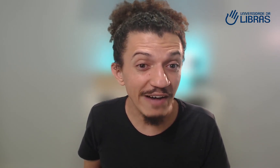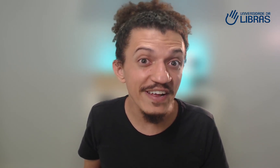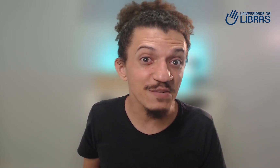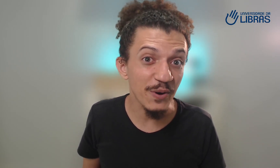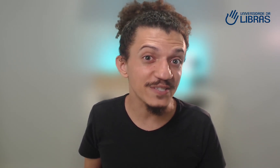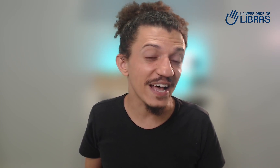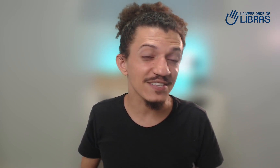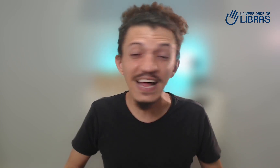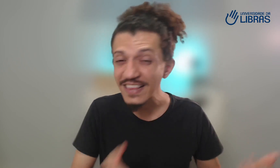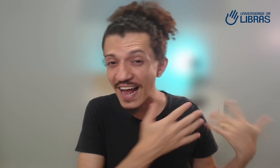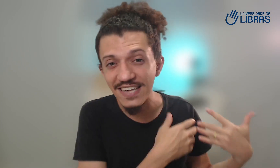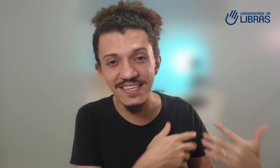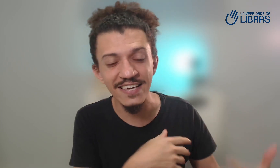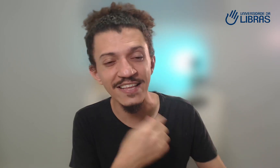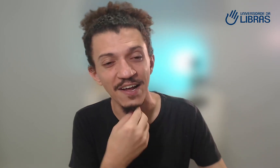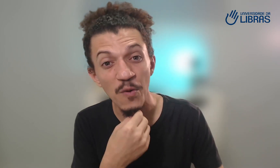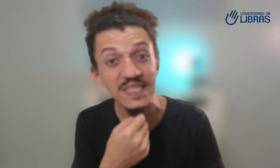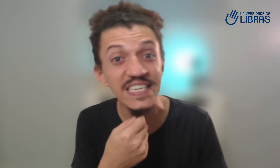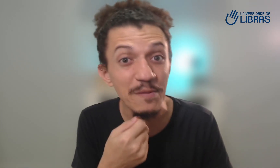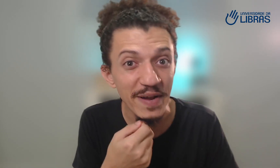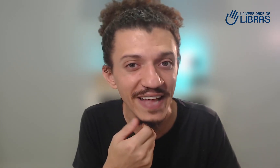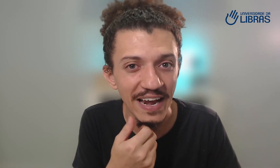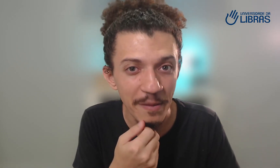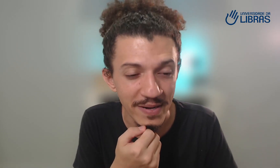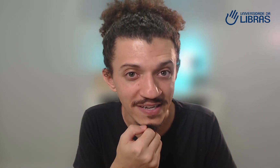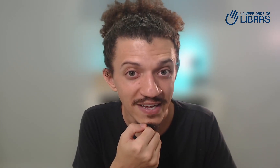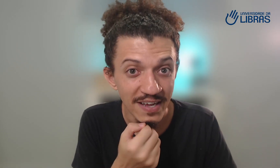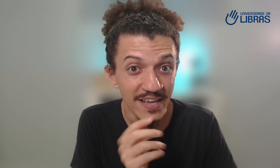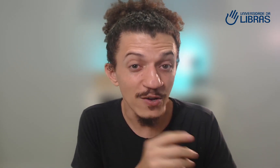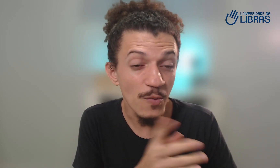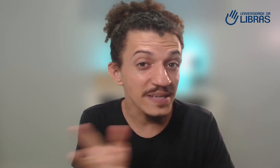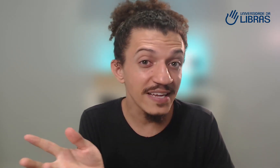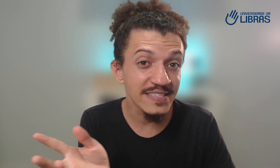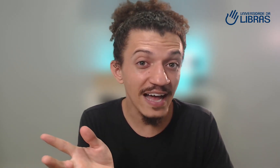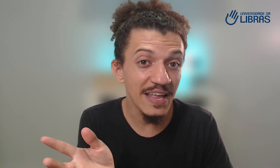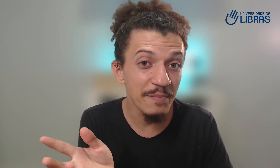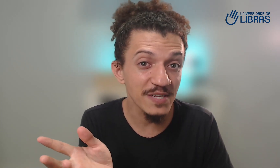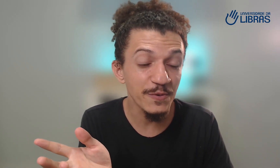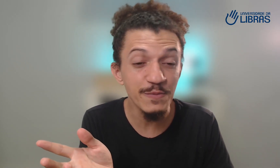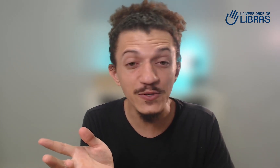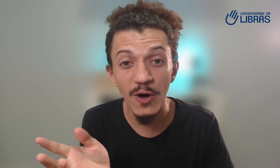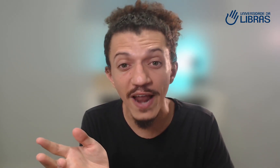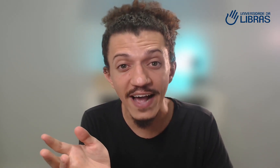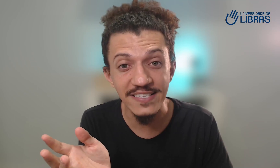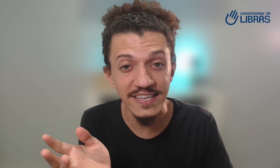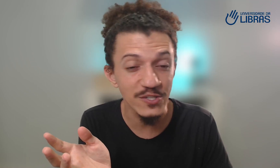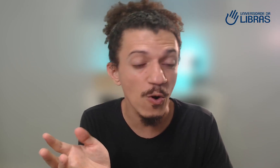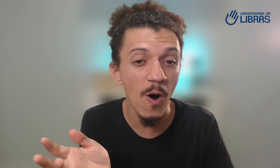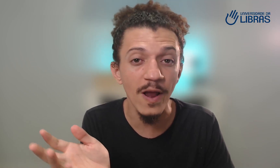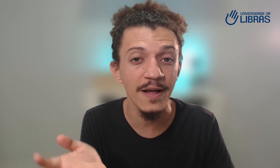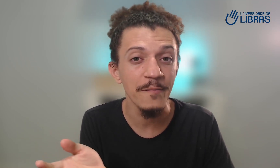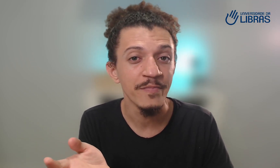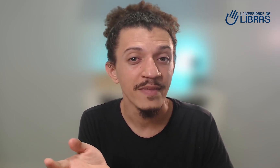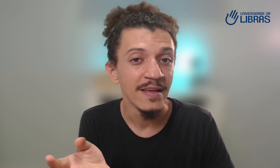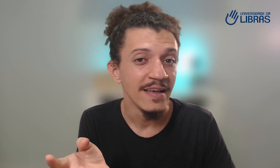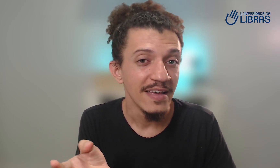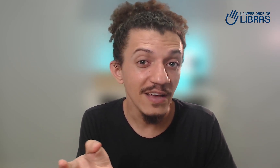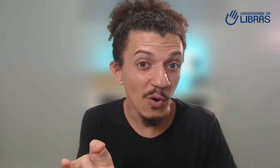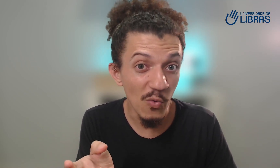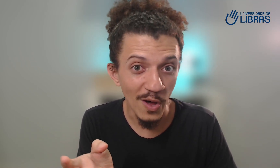estava nesse processo lá atrás ainda começando a aprender a Libras que eu comecei a ensinar a Libras para os meus colegas na escola e um